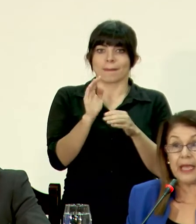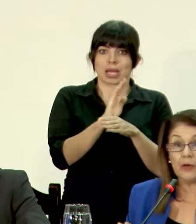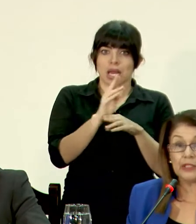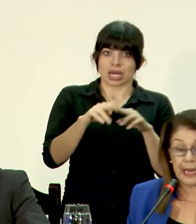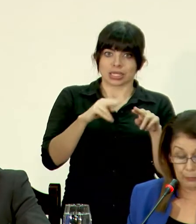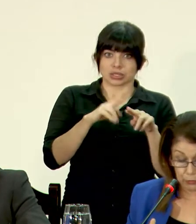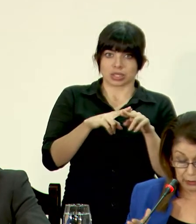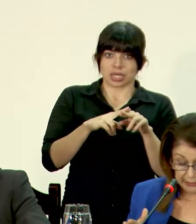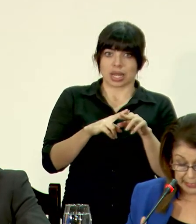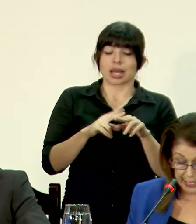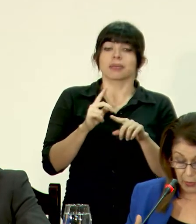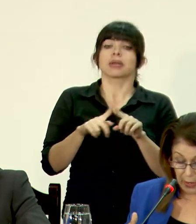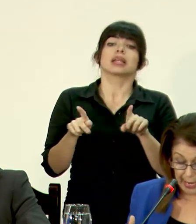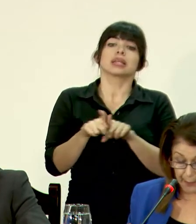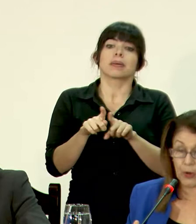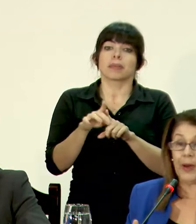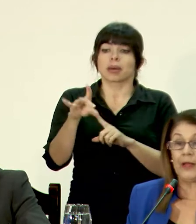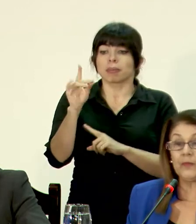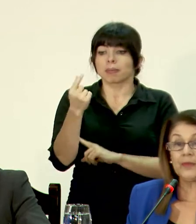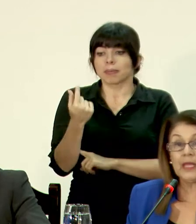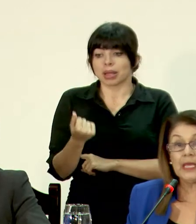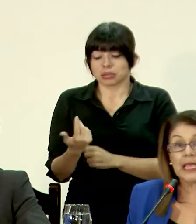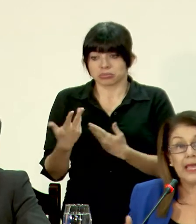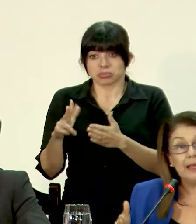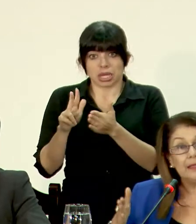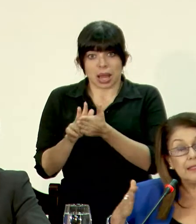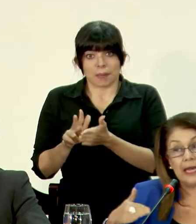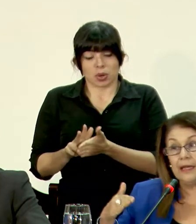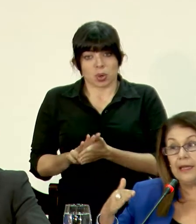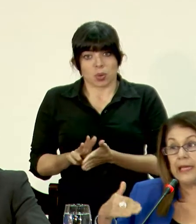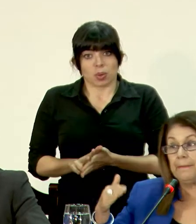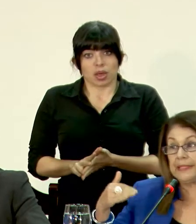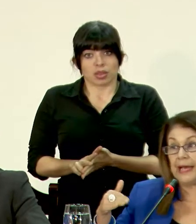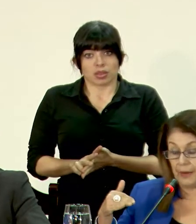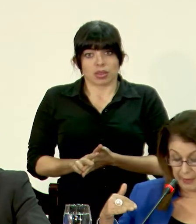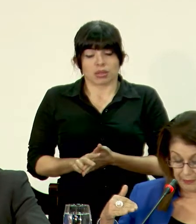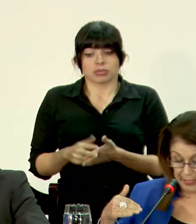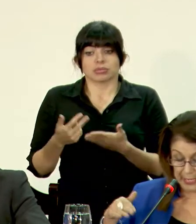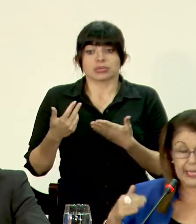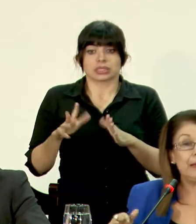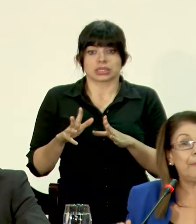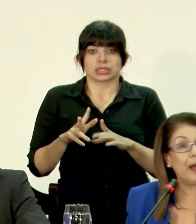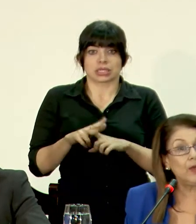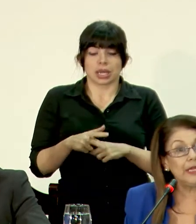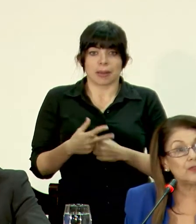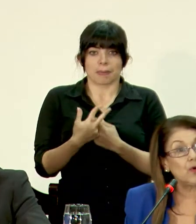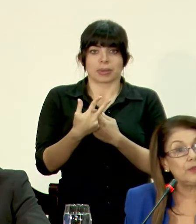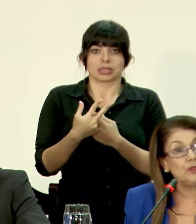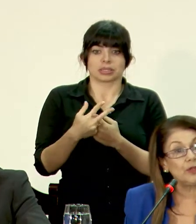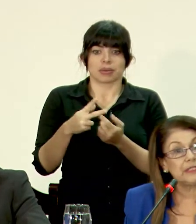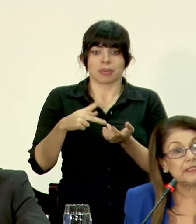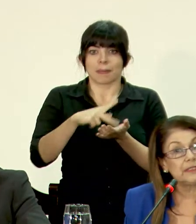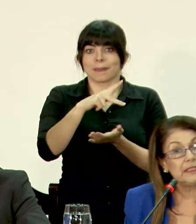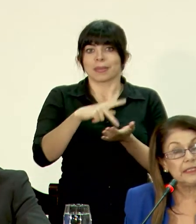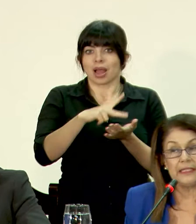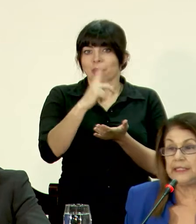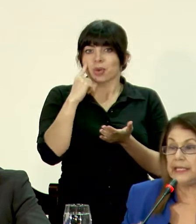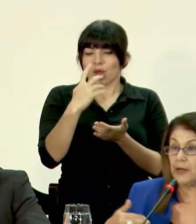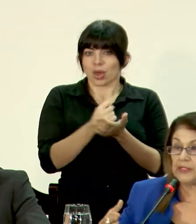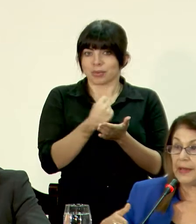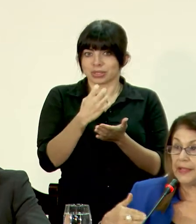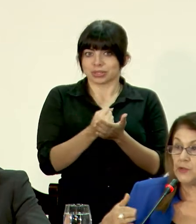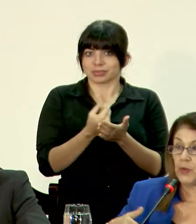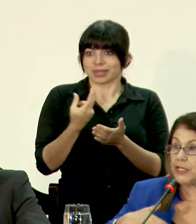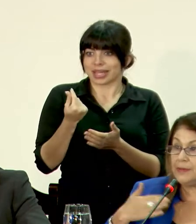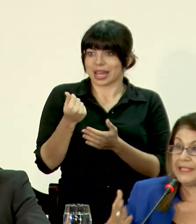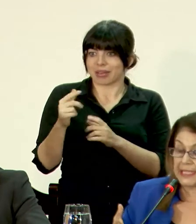También encontramos dinero aprobado que ya empezaba el pago de las comisiones. El